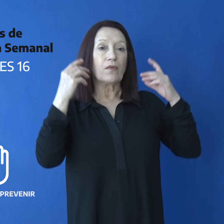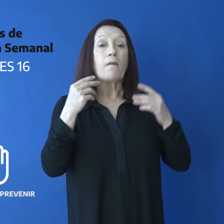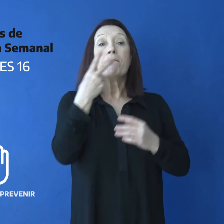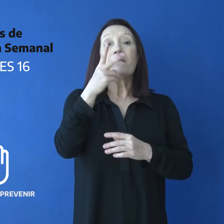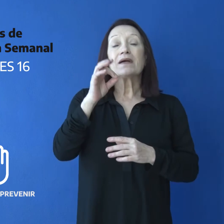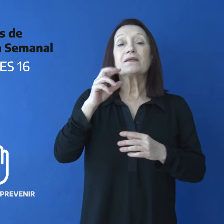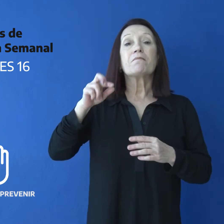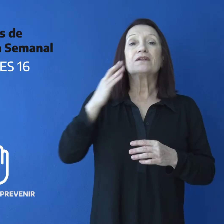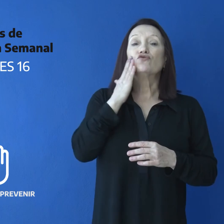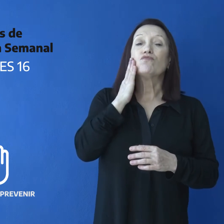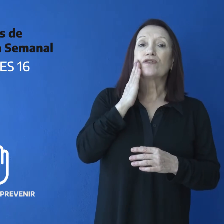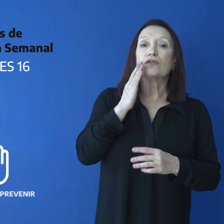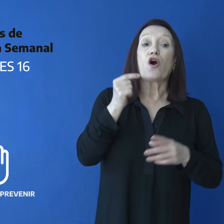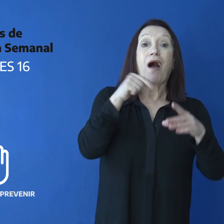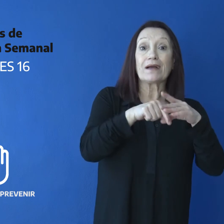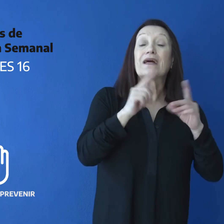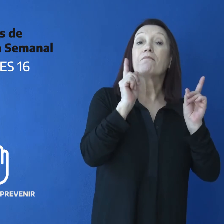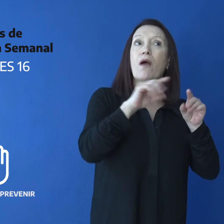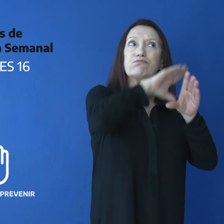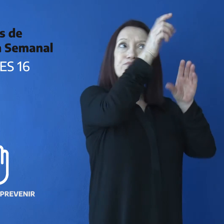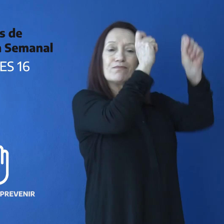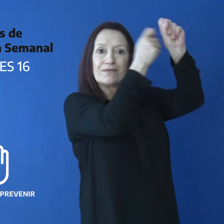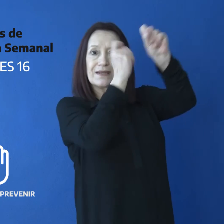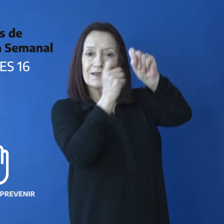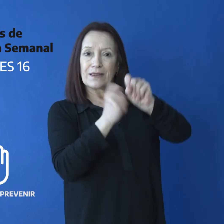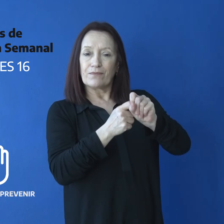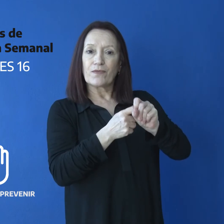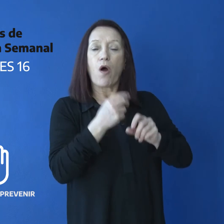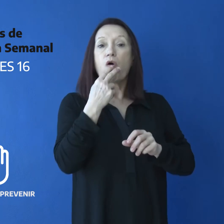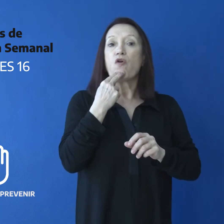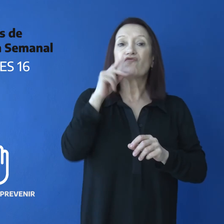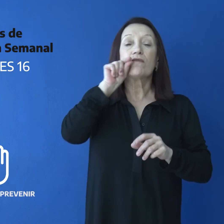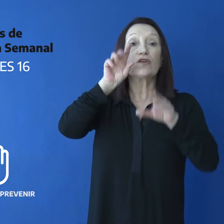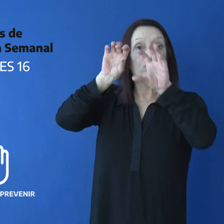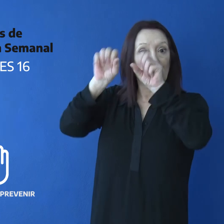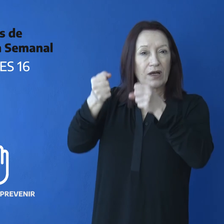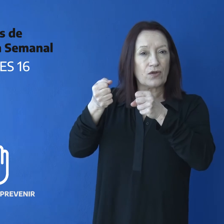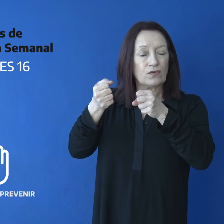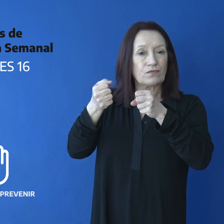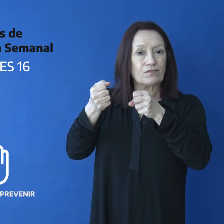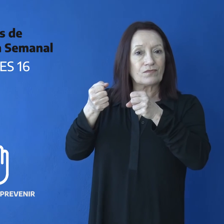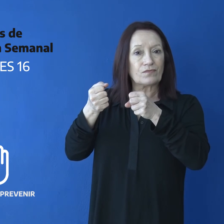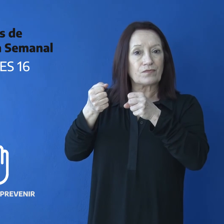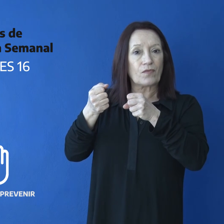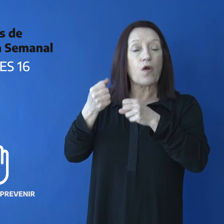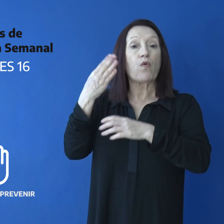20 Perito Moreno, incluidos Minera. 11 Pico Truncado. 4